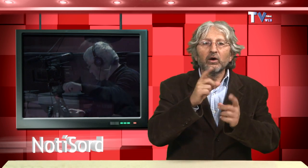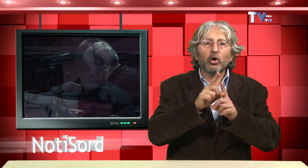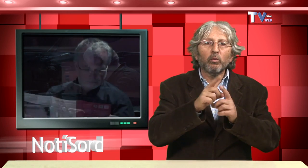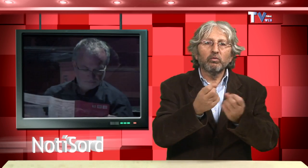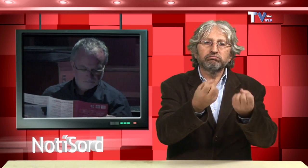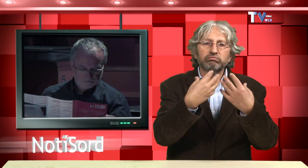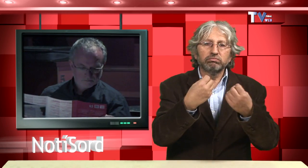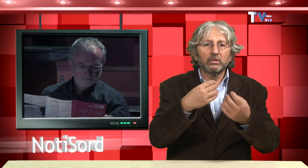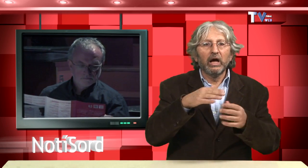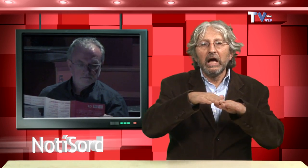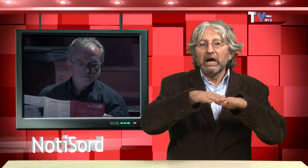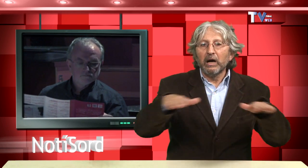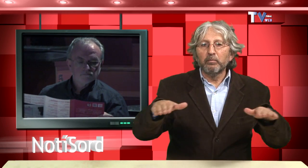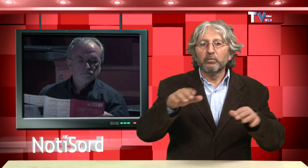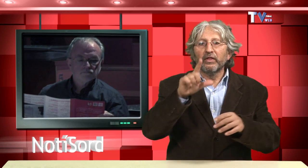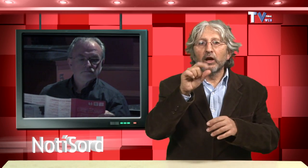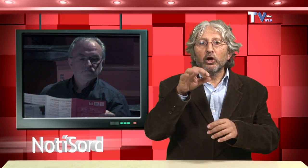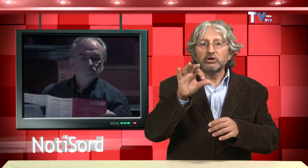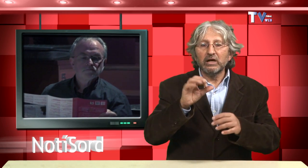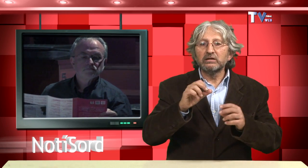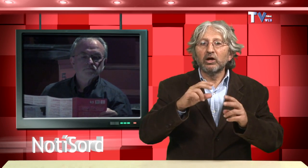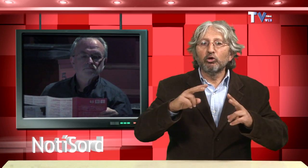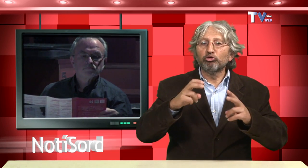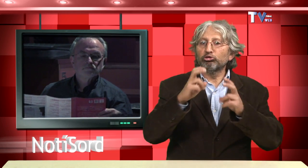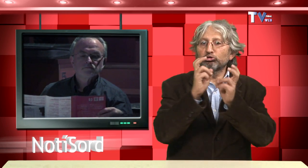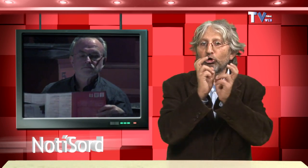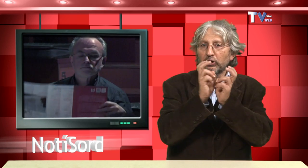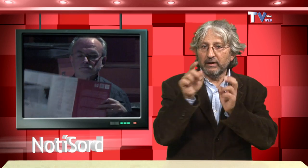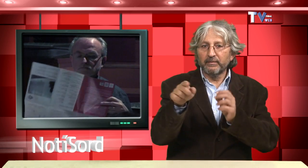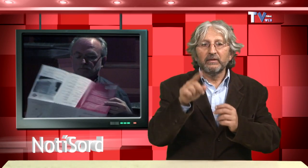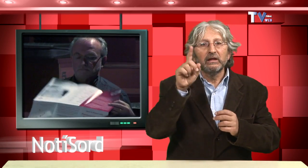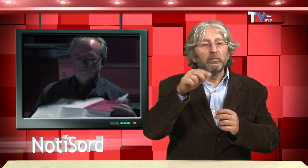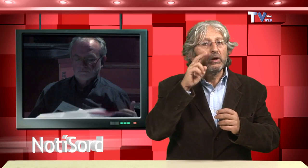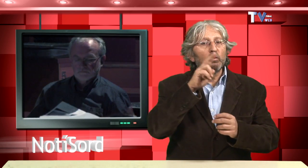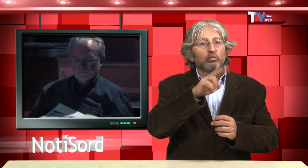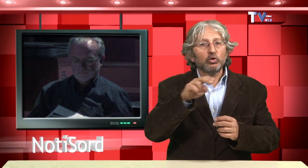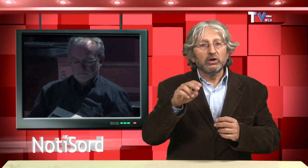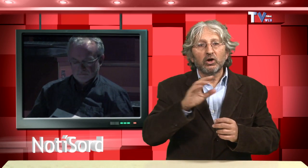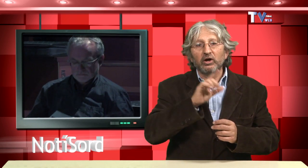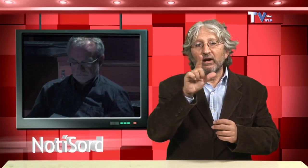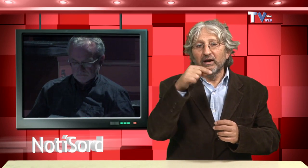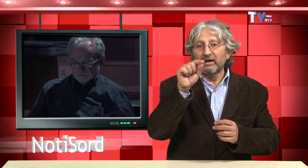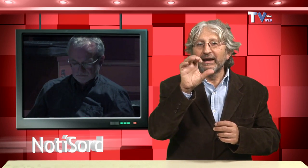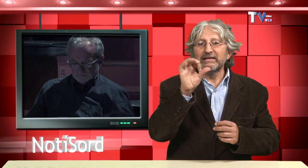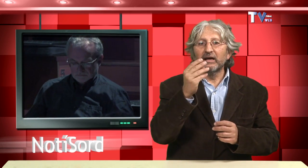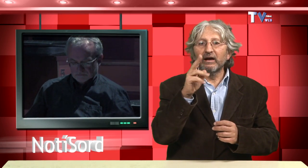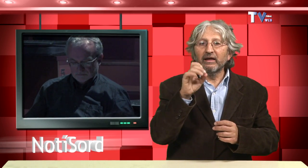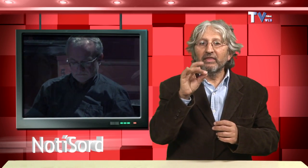el Centre d'Interpretació Camp de Lloses a Tona i el Museu d'Esqueda a Rodada Ter,